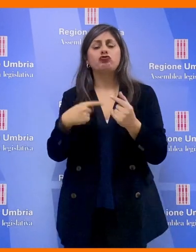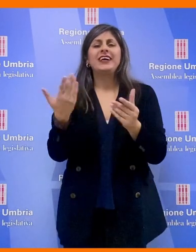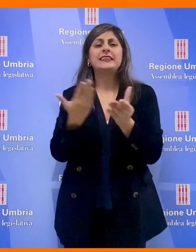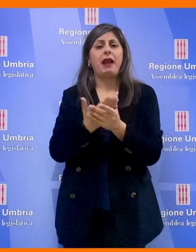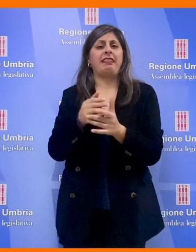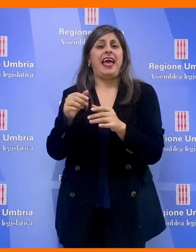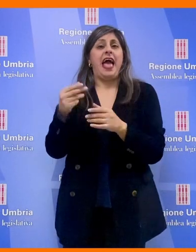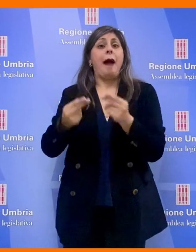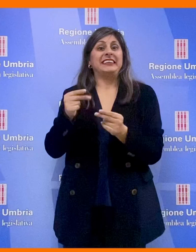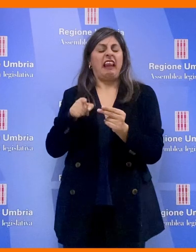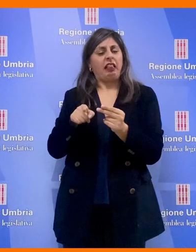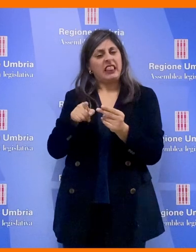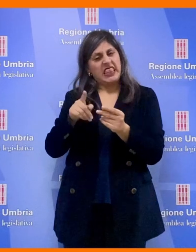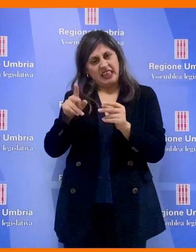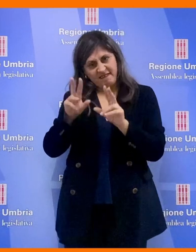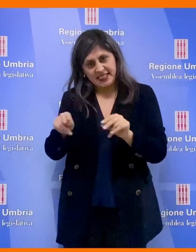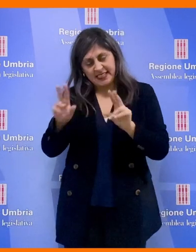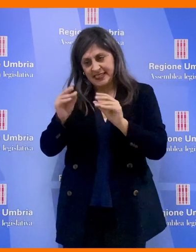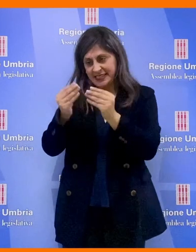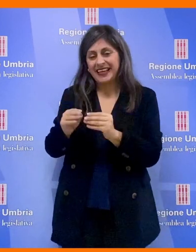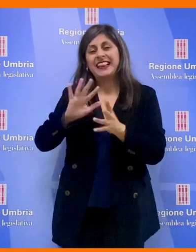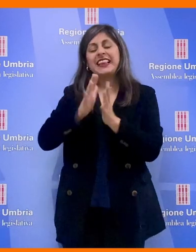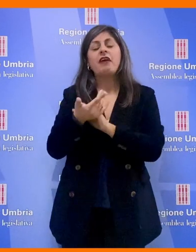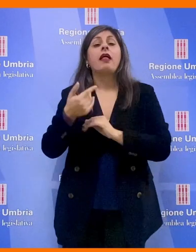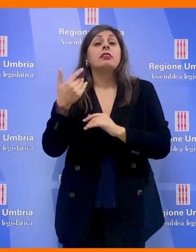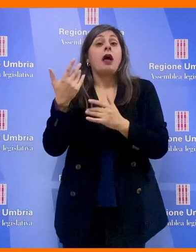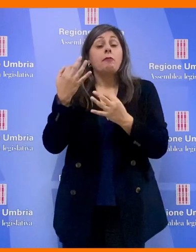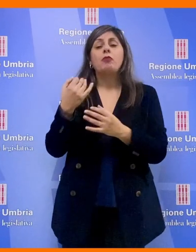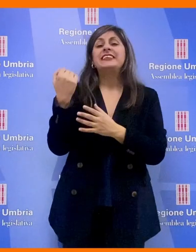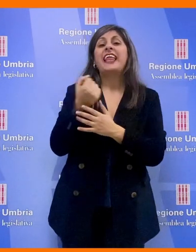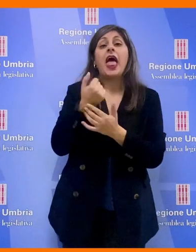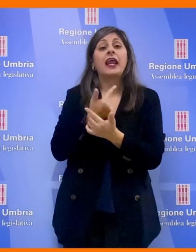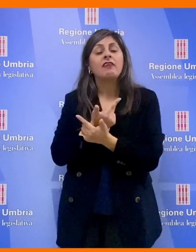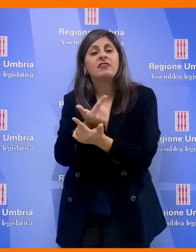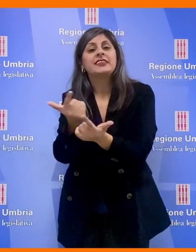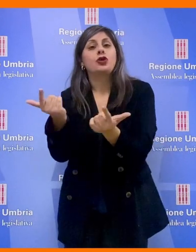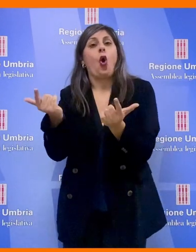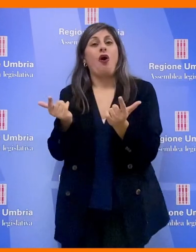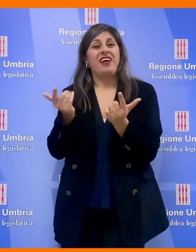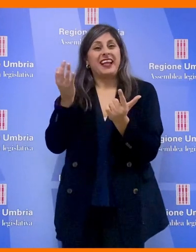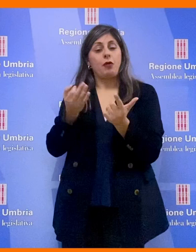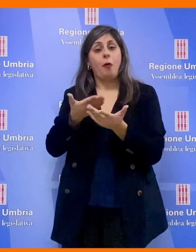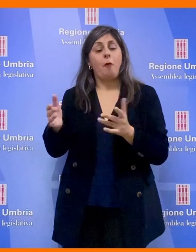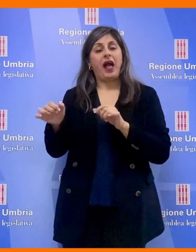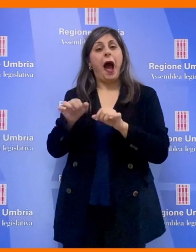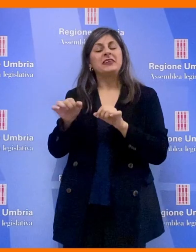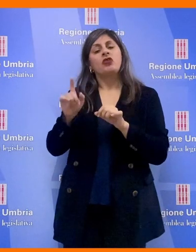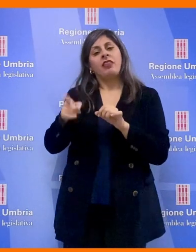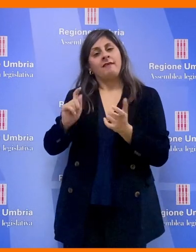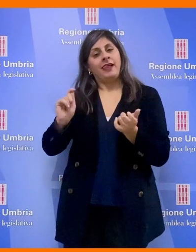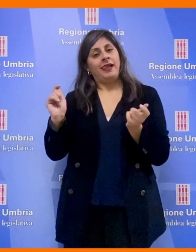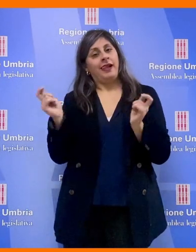amministrative per ristrutturare il sistema di erogazione di servizi offerti dalla pubblica amministrazione.